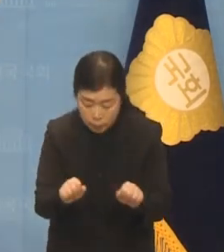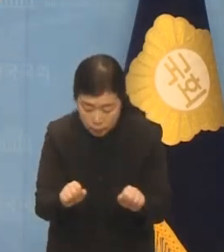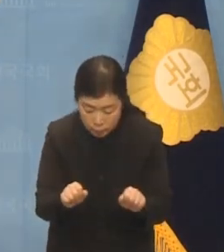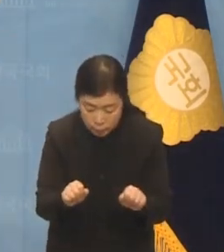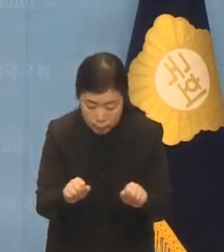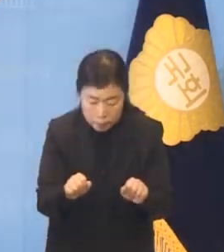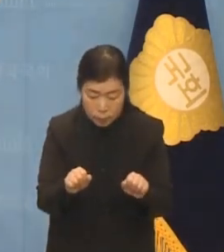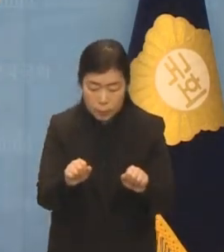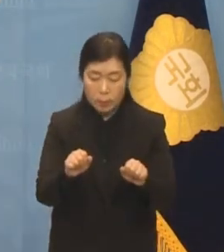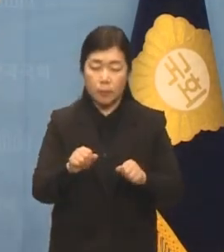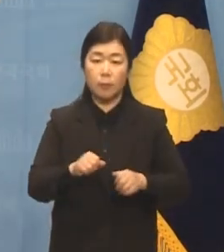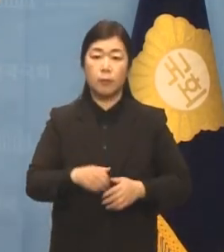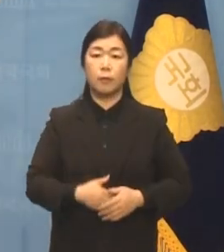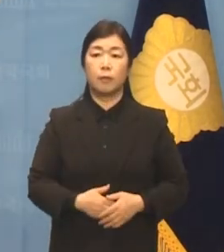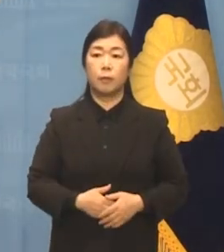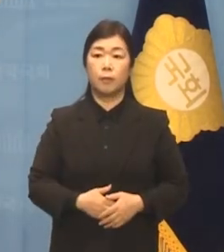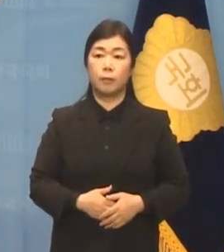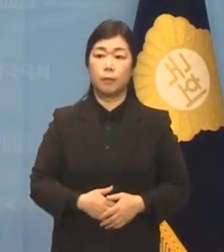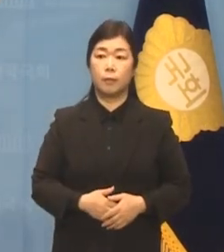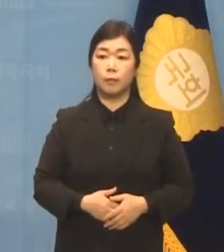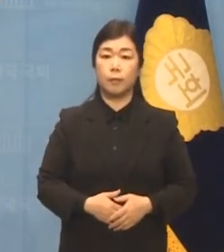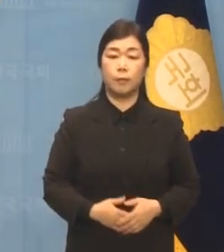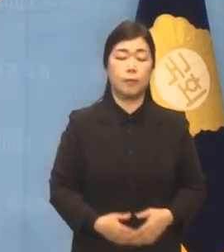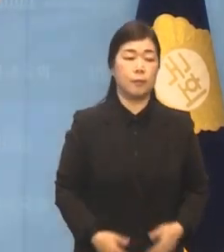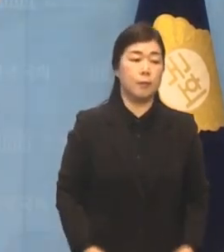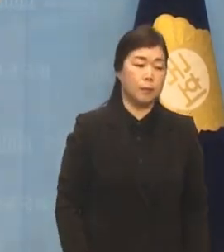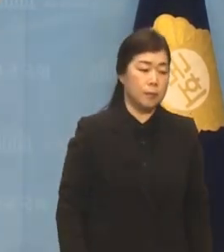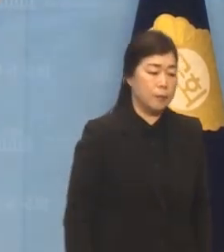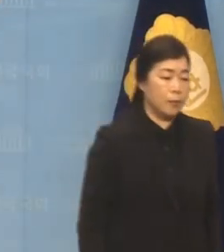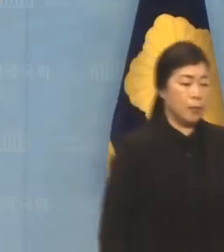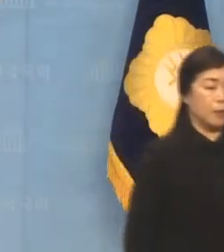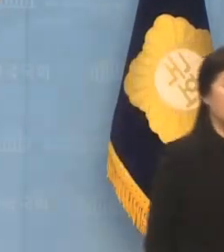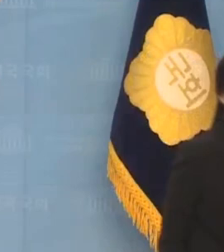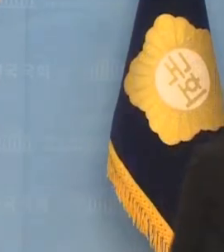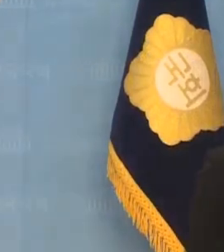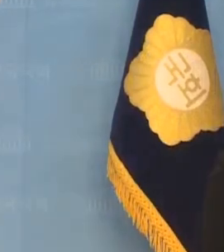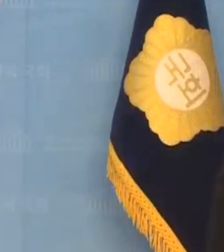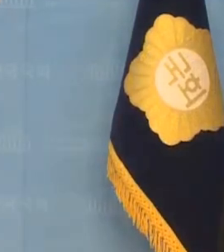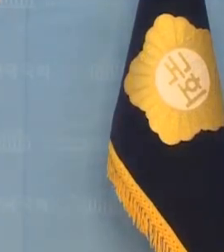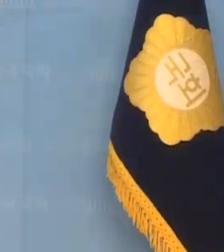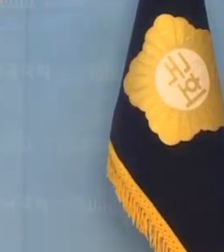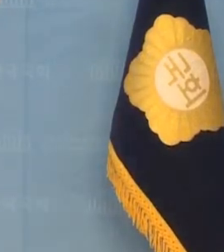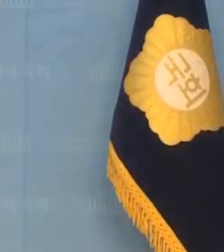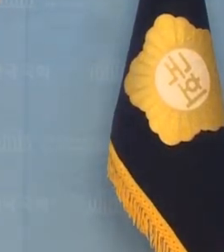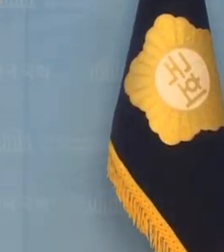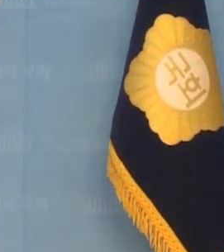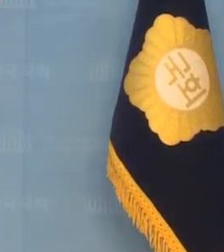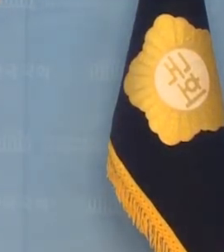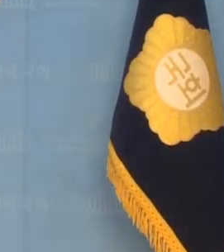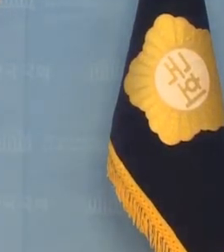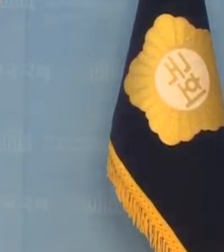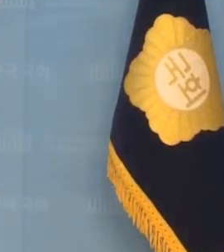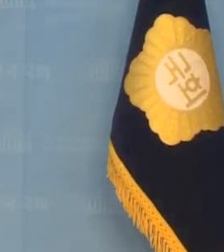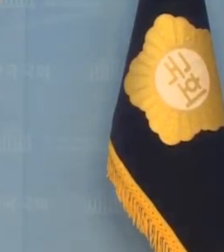gegebenen 다음 영상에서 만나요.